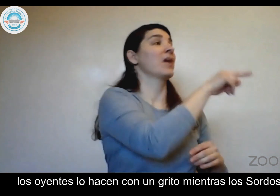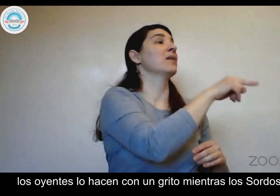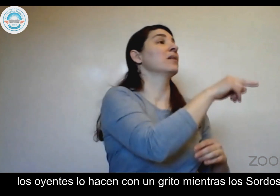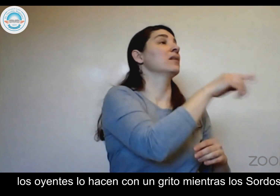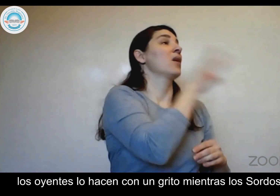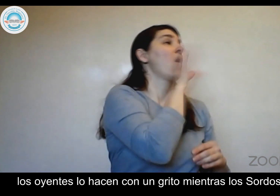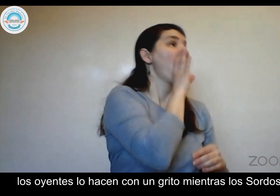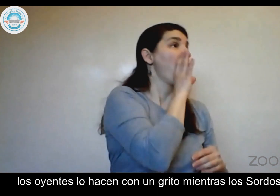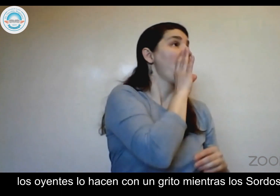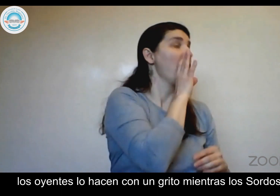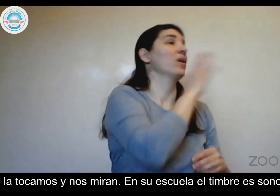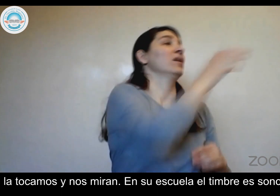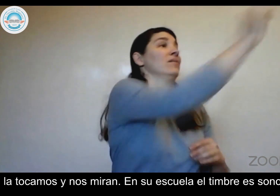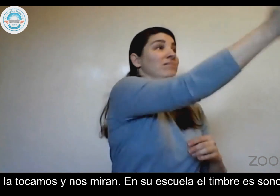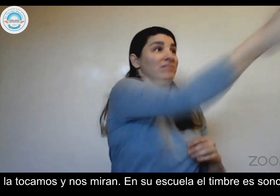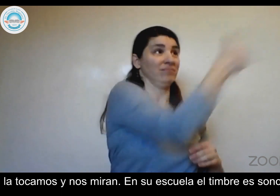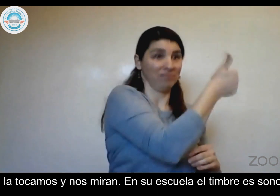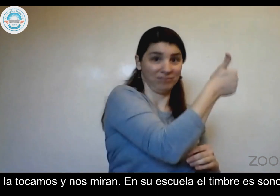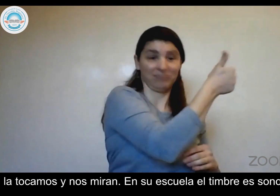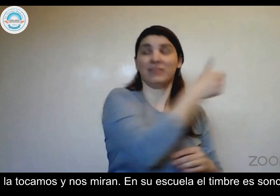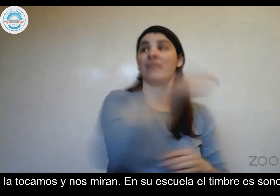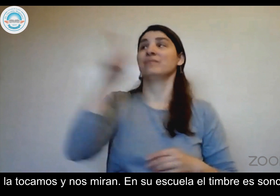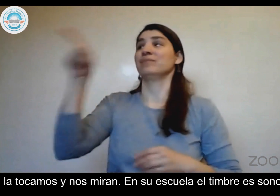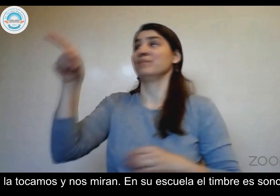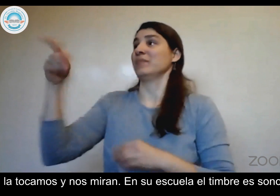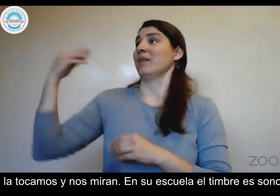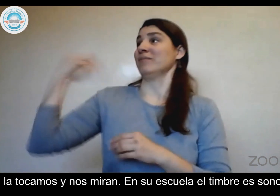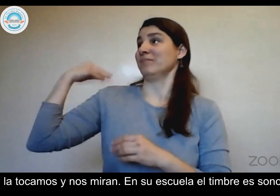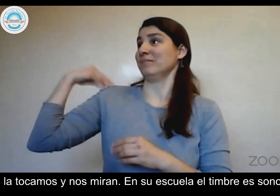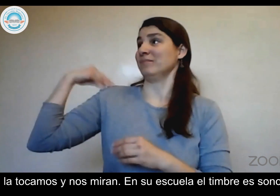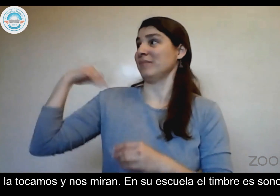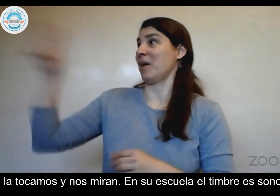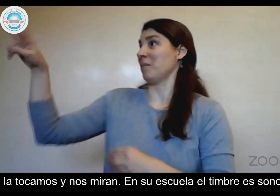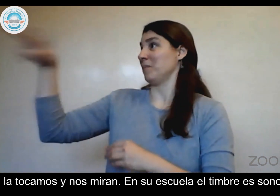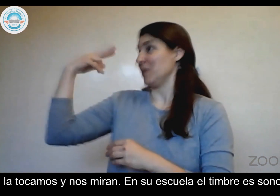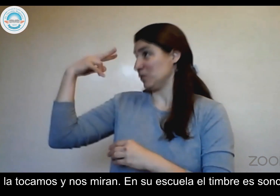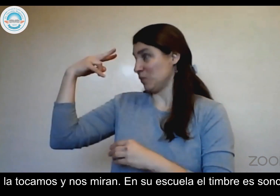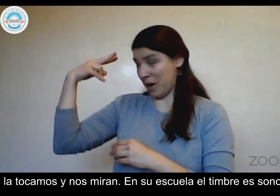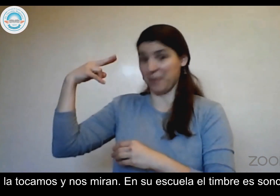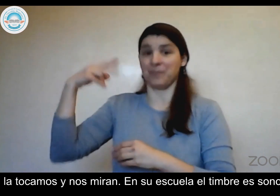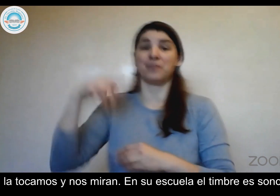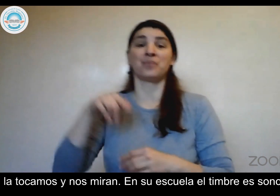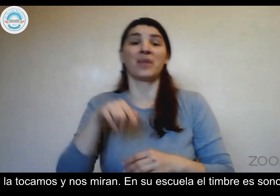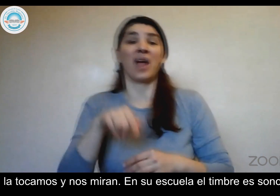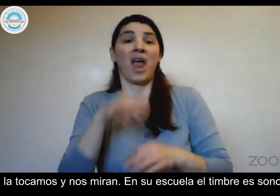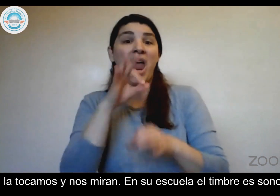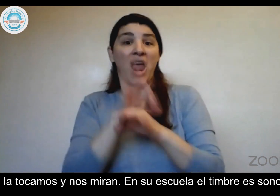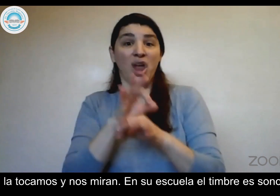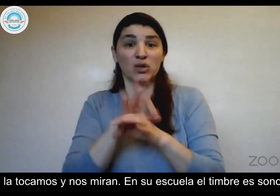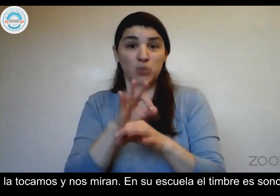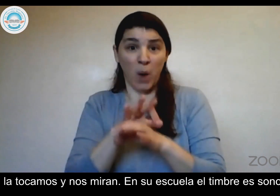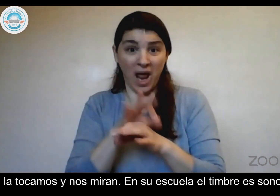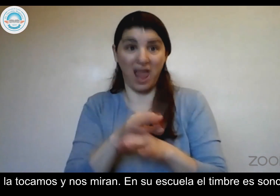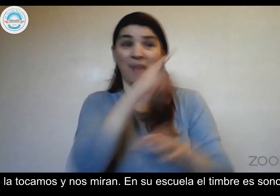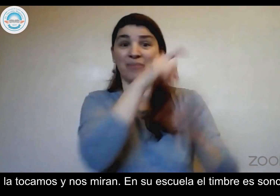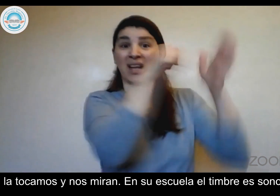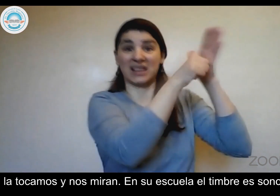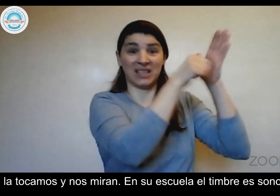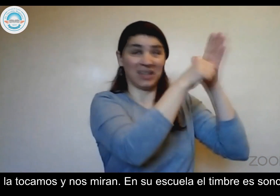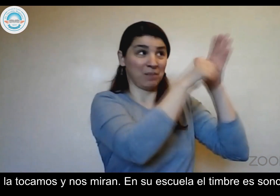grito, mientras los sordos la tocamos y nos mira. En su escuela el timbre es sonoro, y